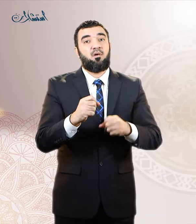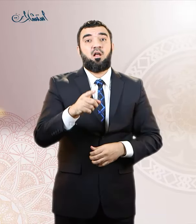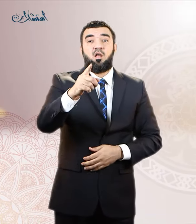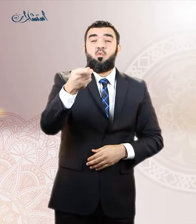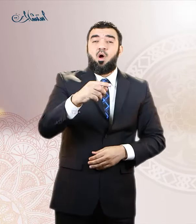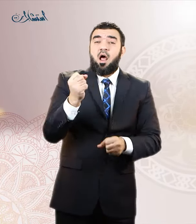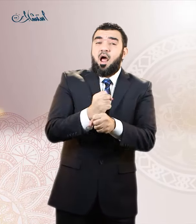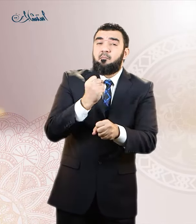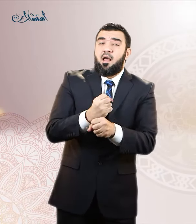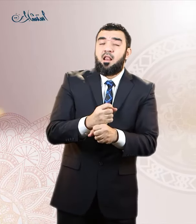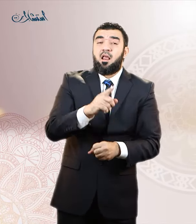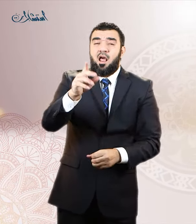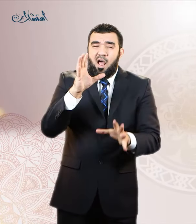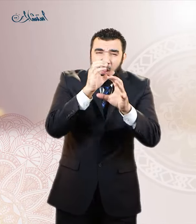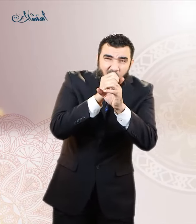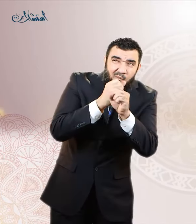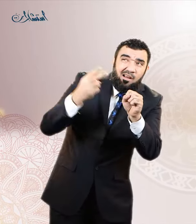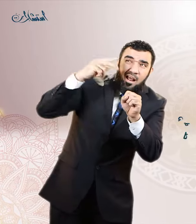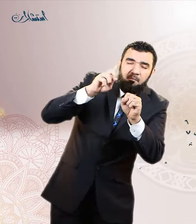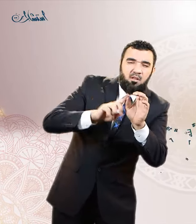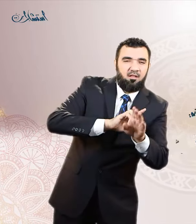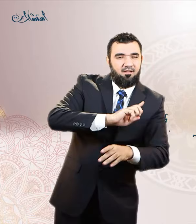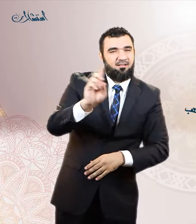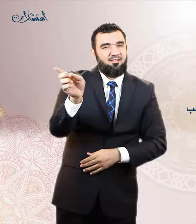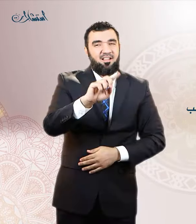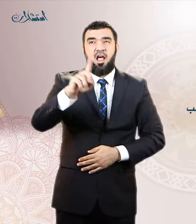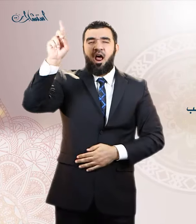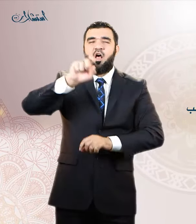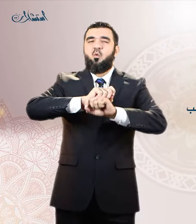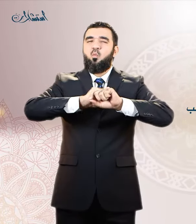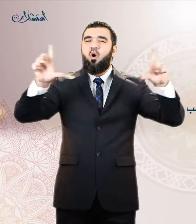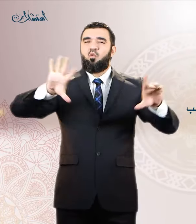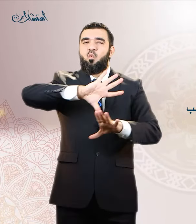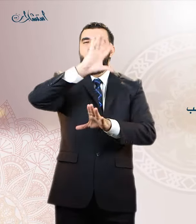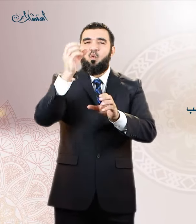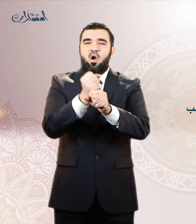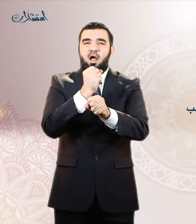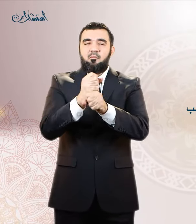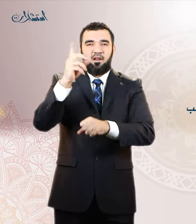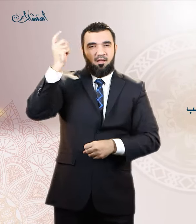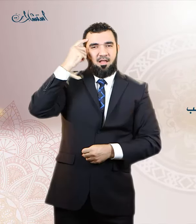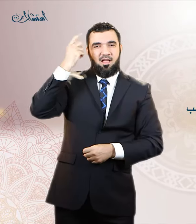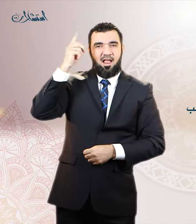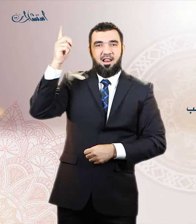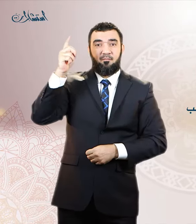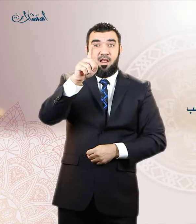امرك وانه بالمرصاد تفكرك بهذا يقلع من النفس شهوتها